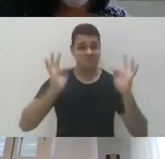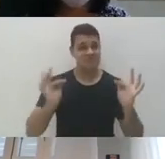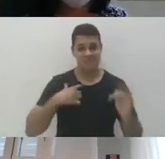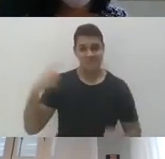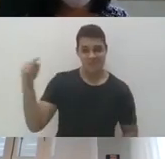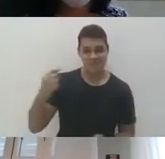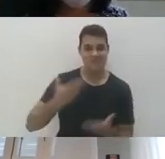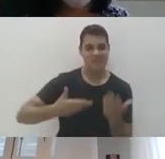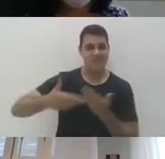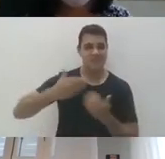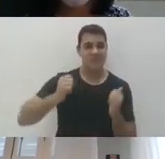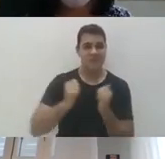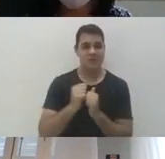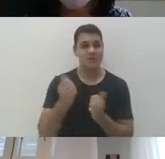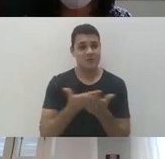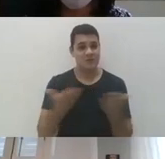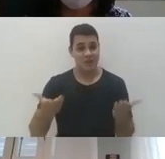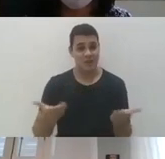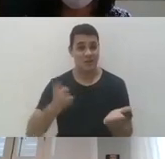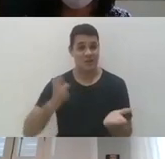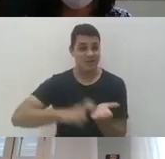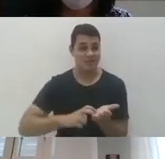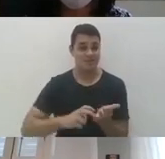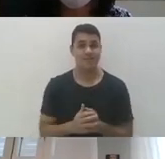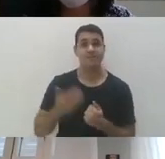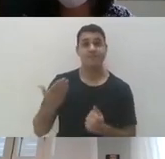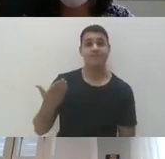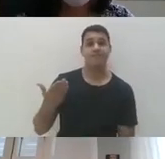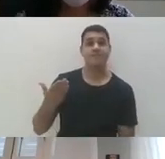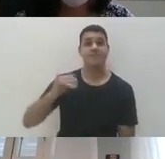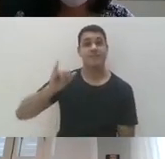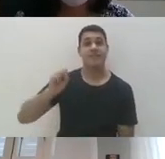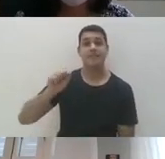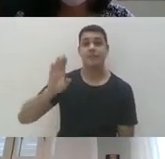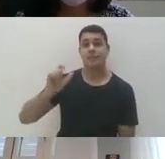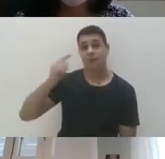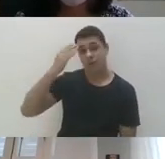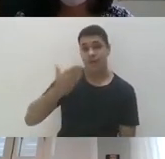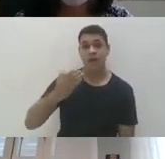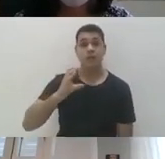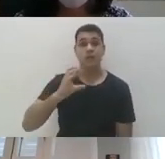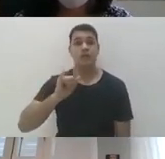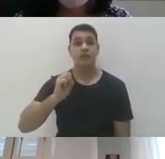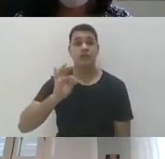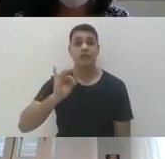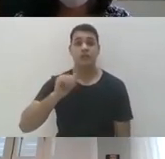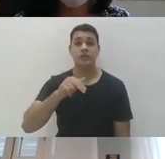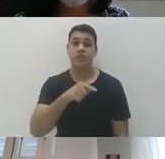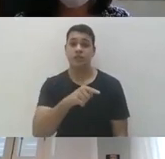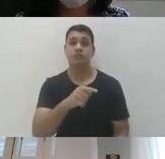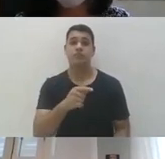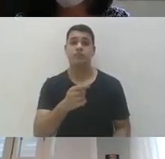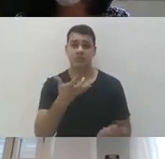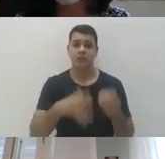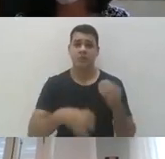manhã. Isabela, muito obrigada. Cristiane, você quer fazer alguma consideração? Eu mesmo agradecer, achei